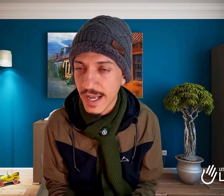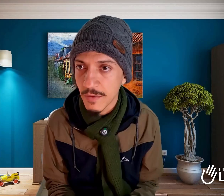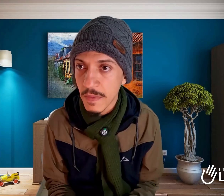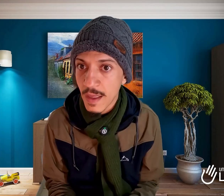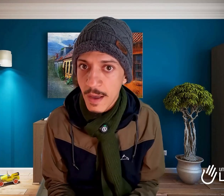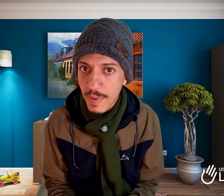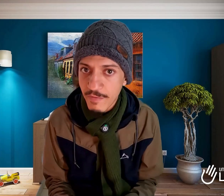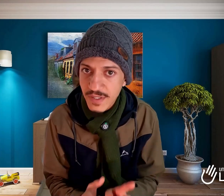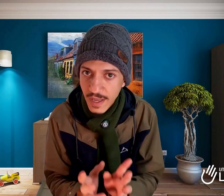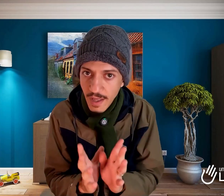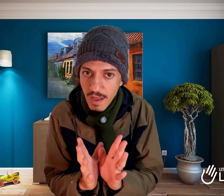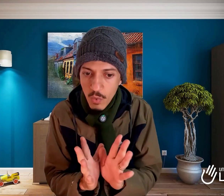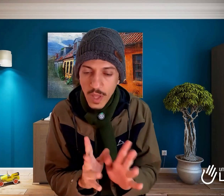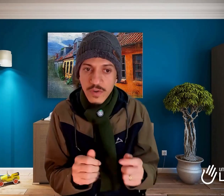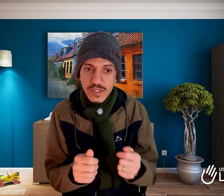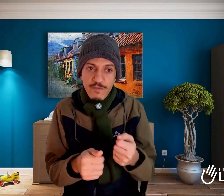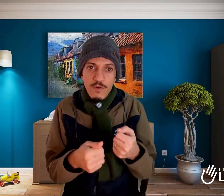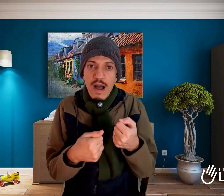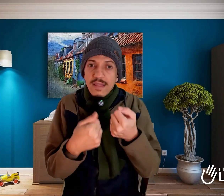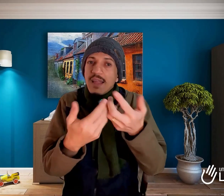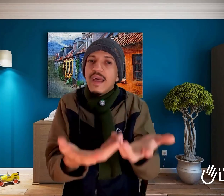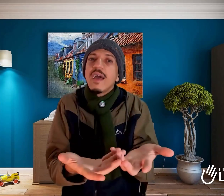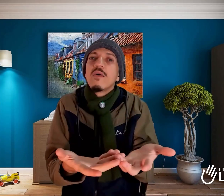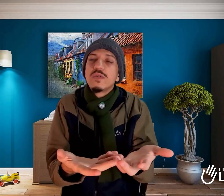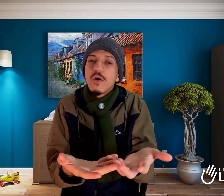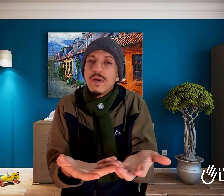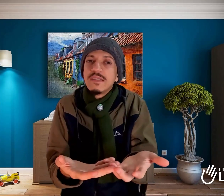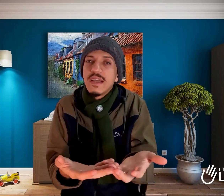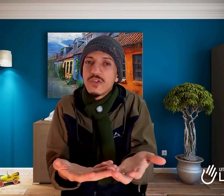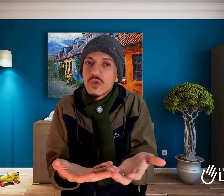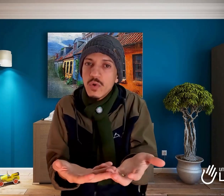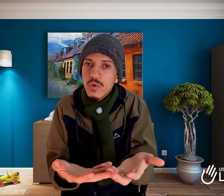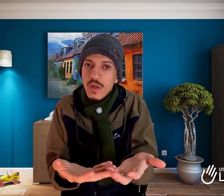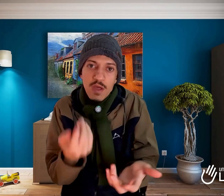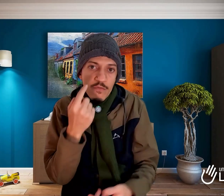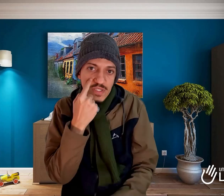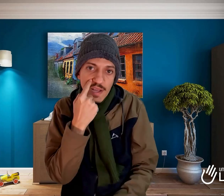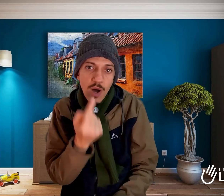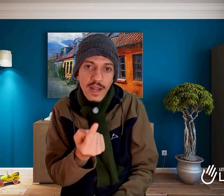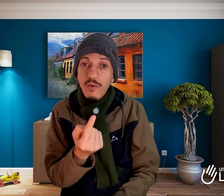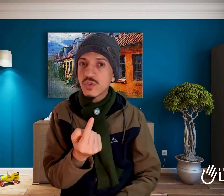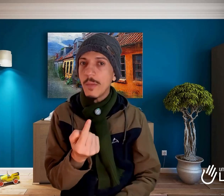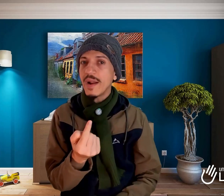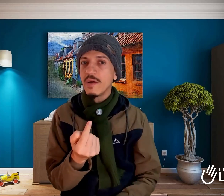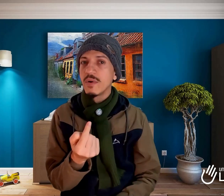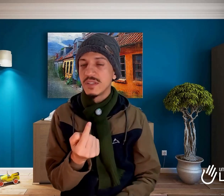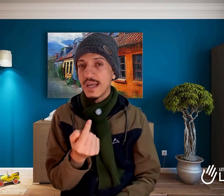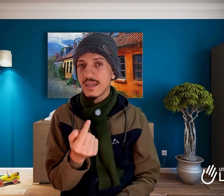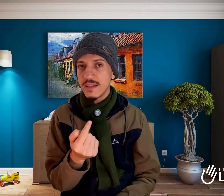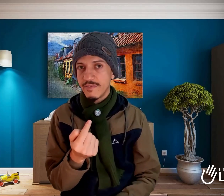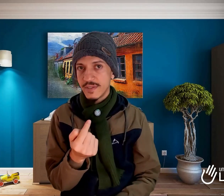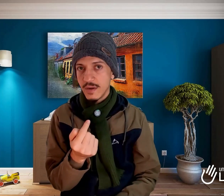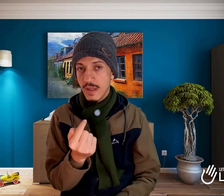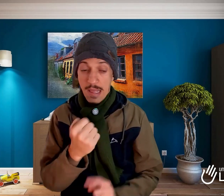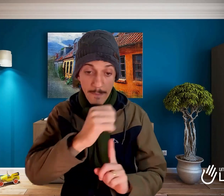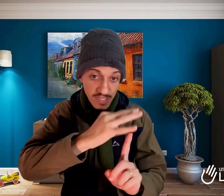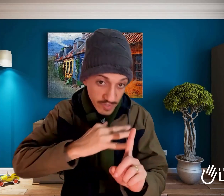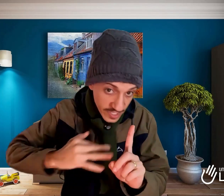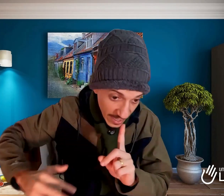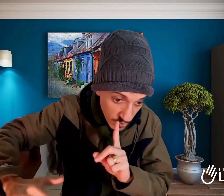para você, quando você for atender o seu paciente surdo, você olhe não só para a língua de sinais que ele está fazendo, mas você já consiga